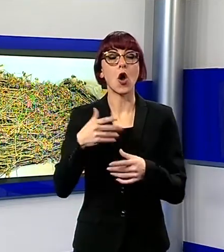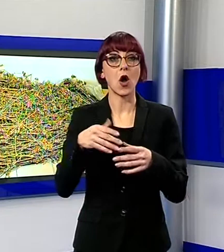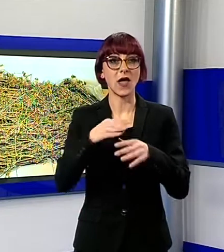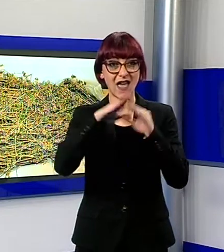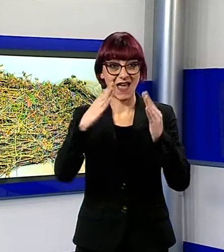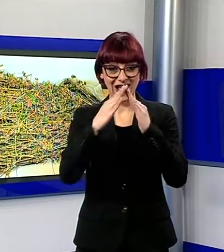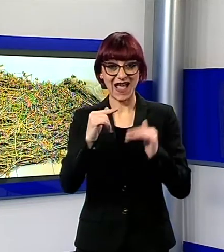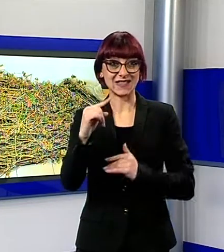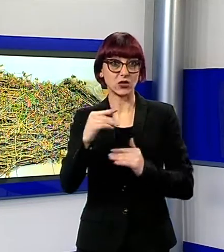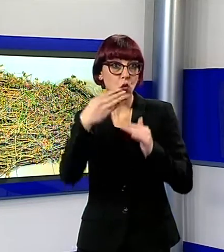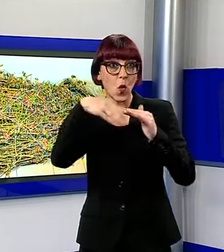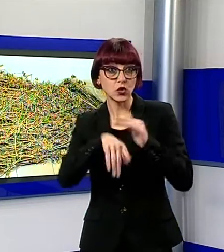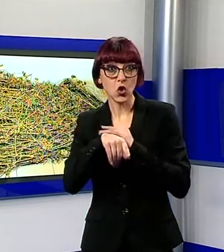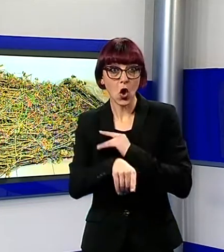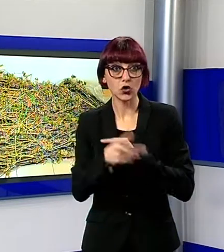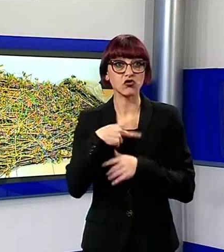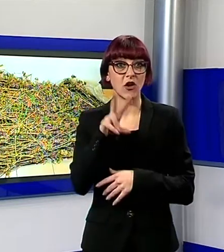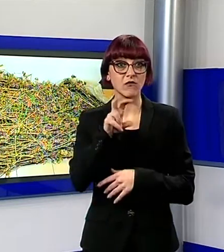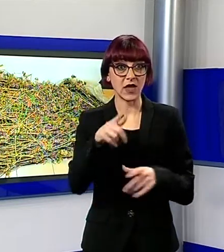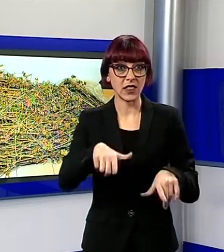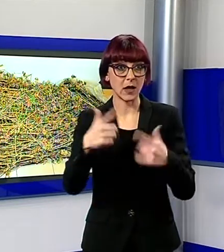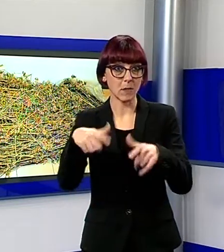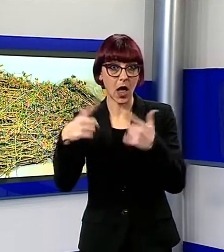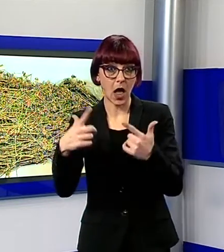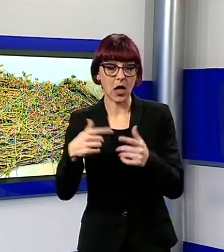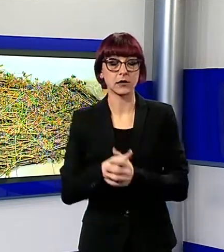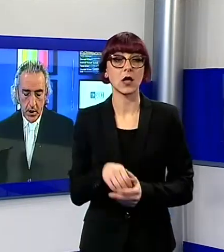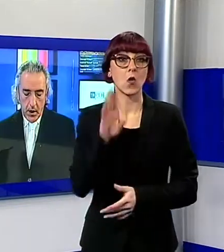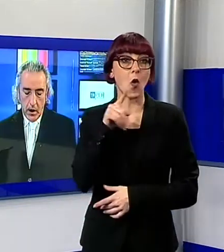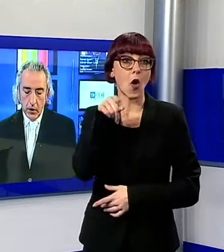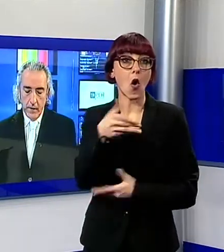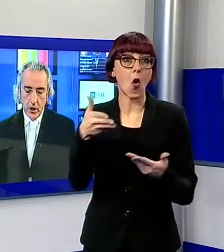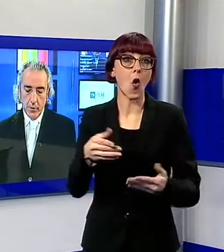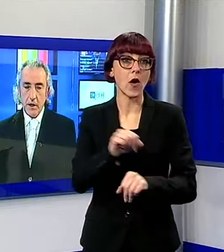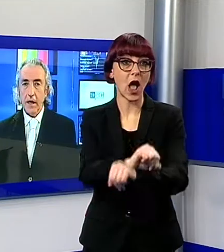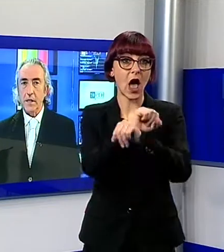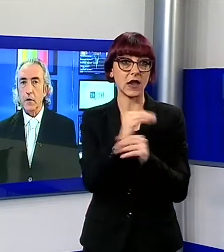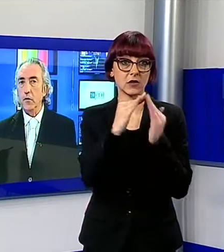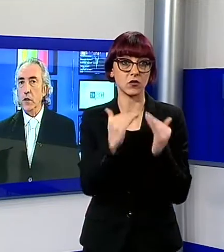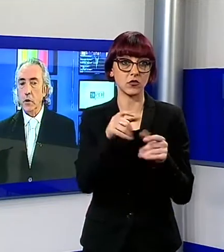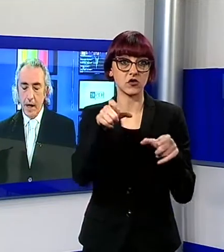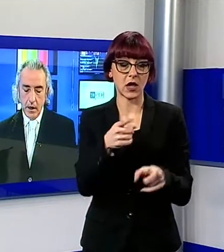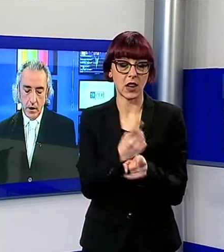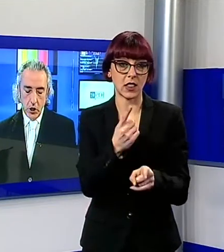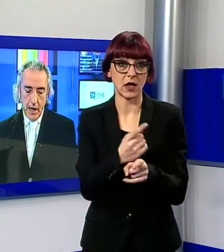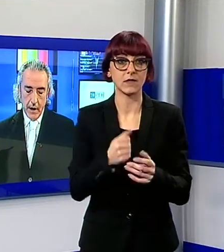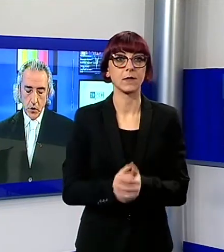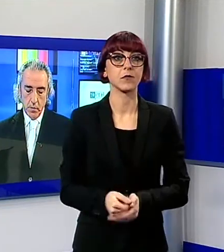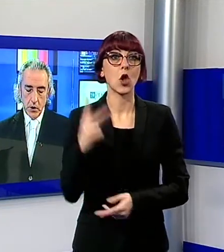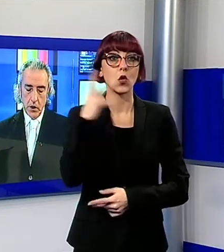dimensioni, sempre di marijuana. L'uomo si trova adesso agli arresti domiciliari. A Lucca invece la polizia è arrestato un 28enne nigeriano sorpreso nel